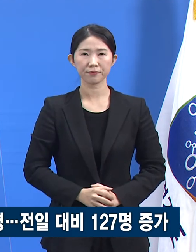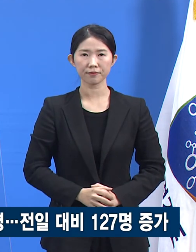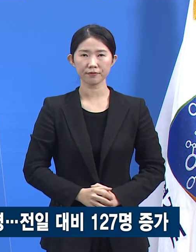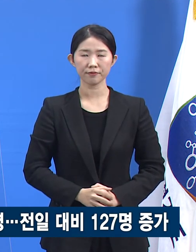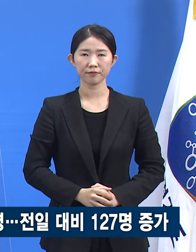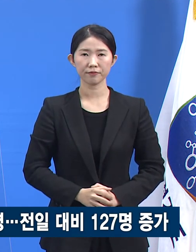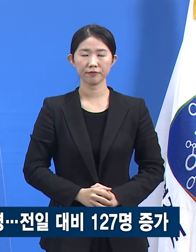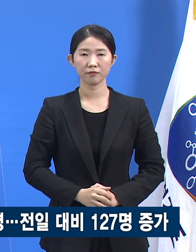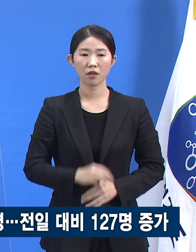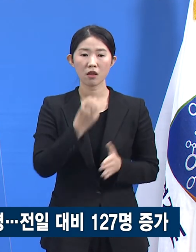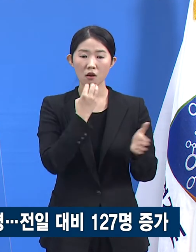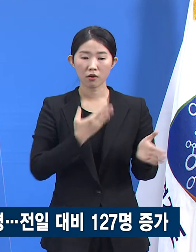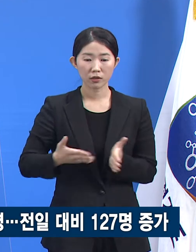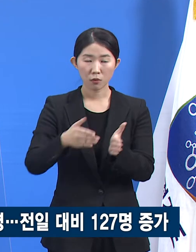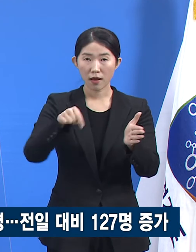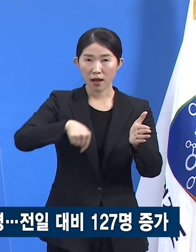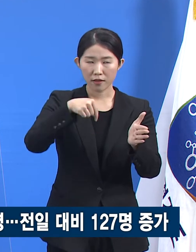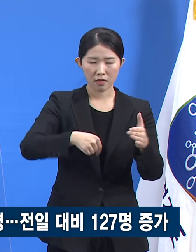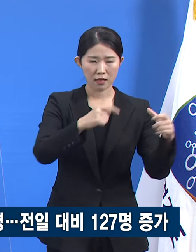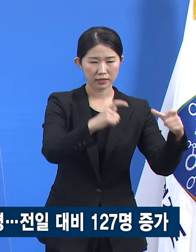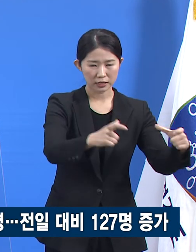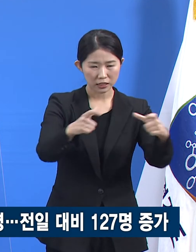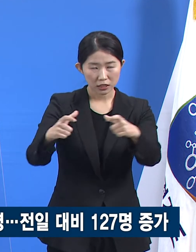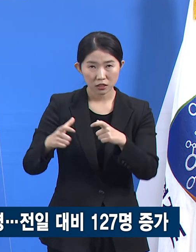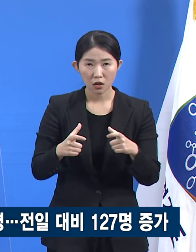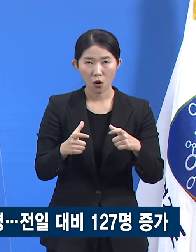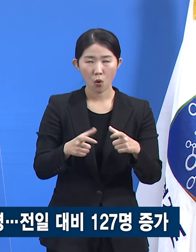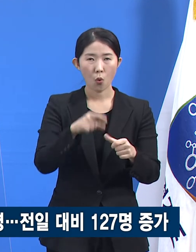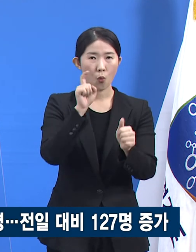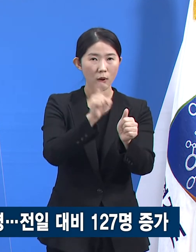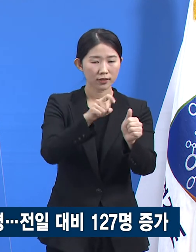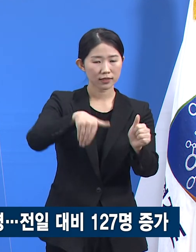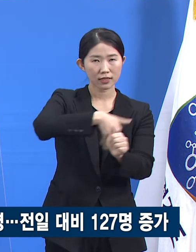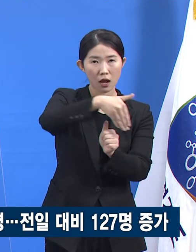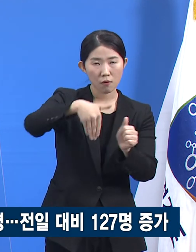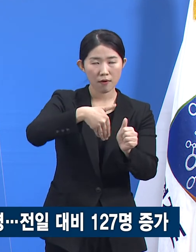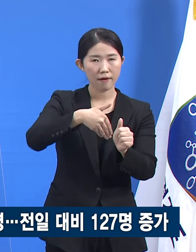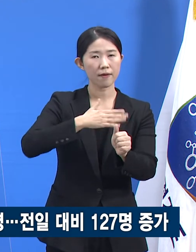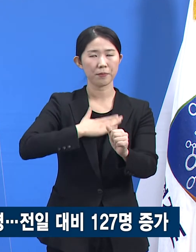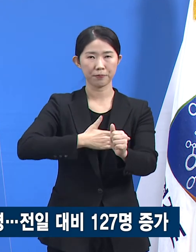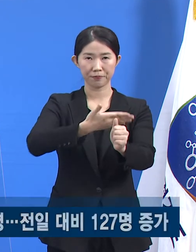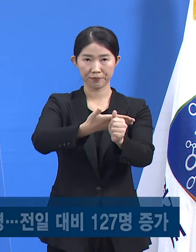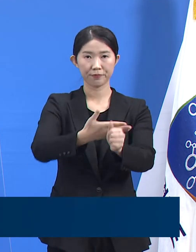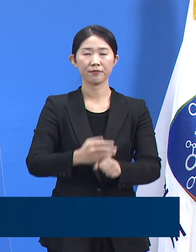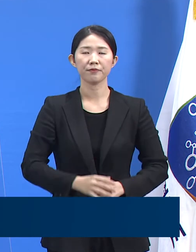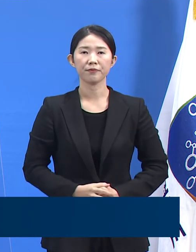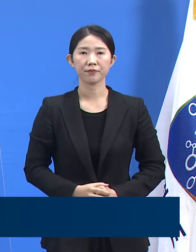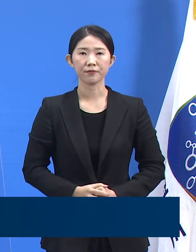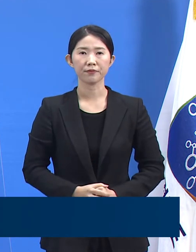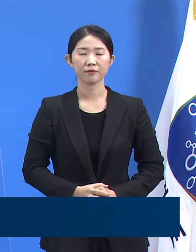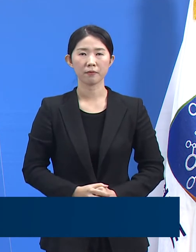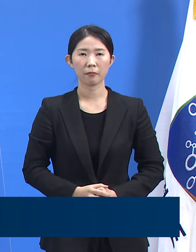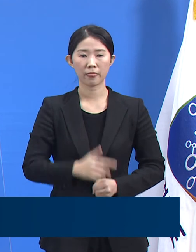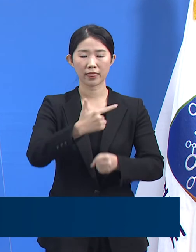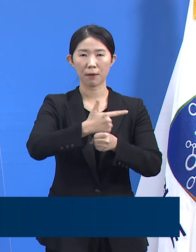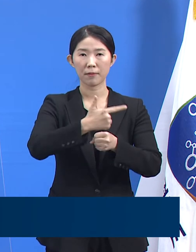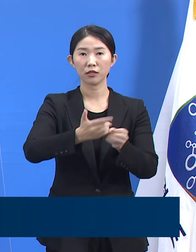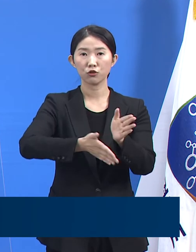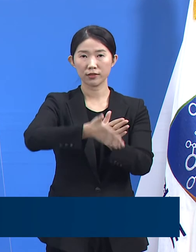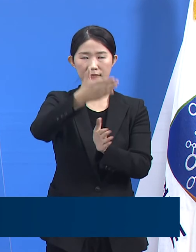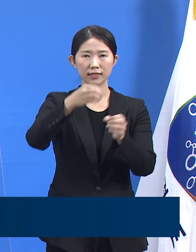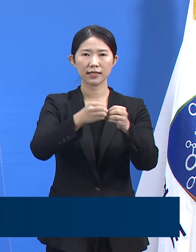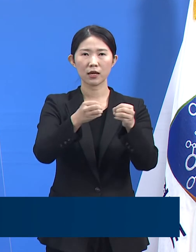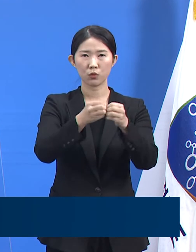도내 클러스터별 주요 확진 상황과 조치 상황에 대해서 말씀드리겠습니다. 남양주시 소재